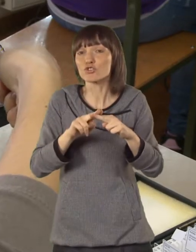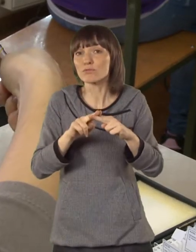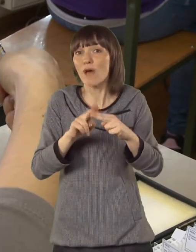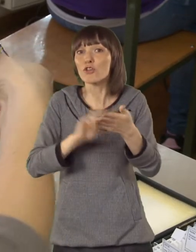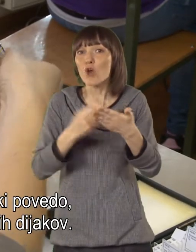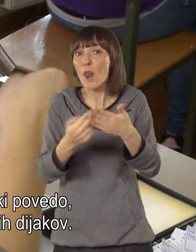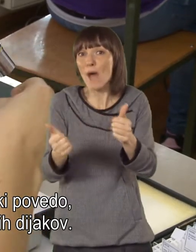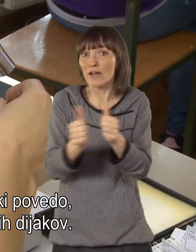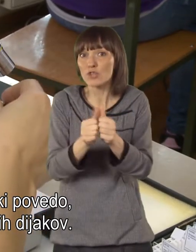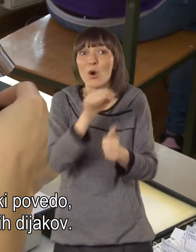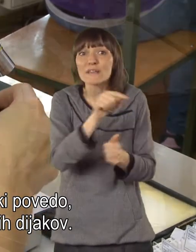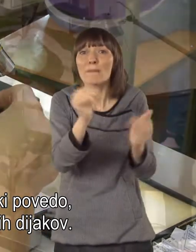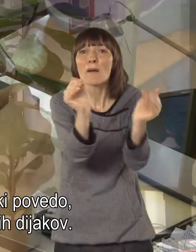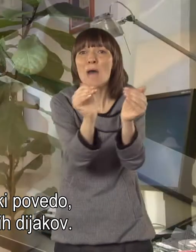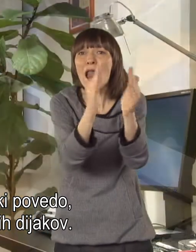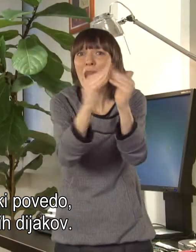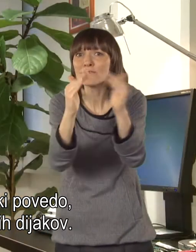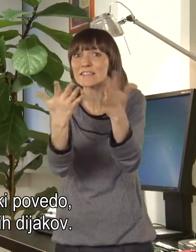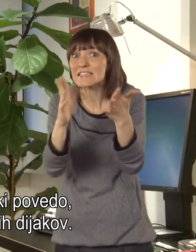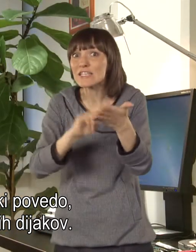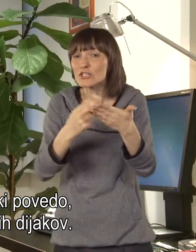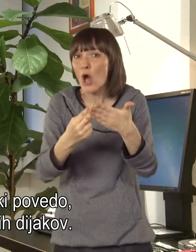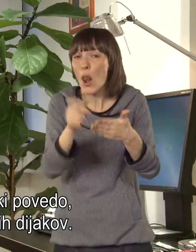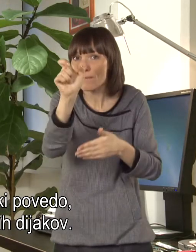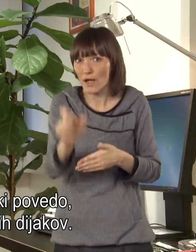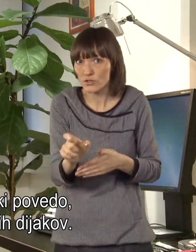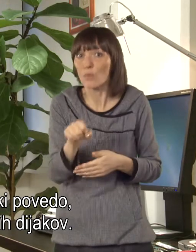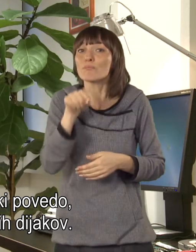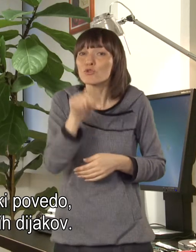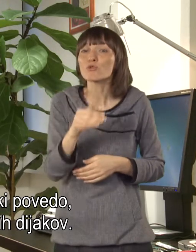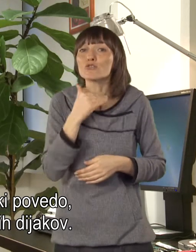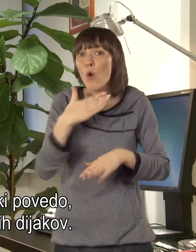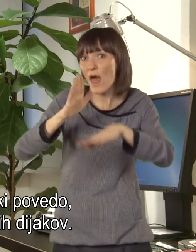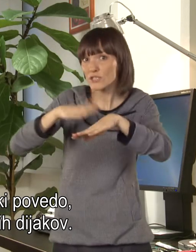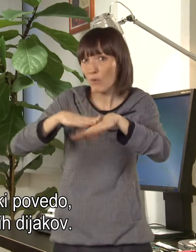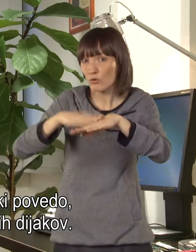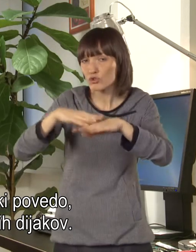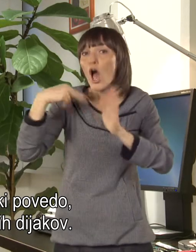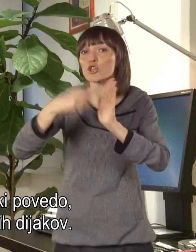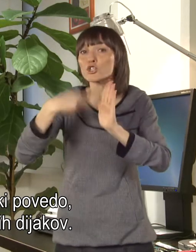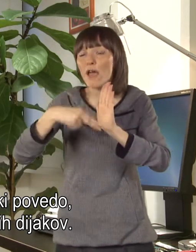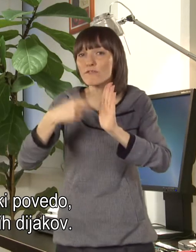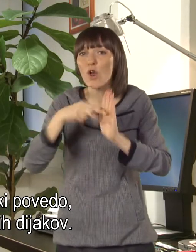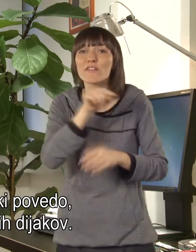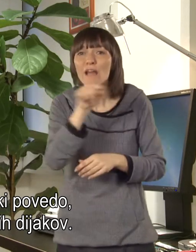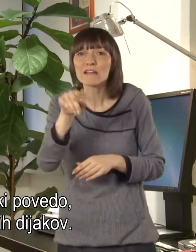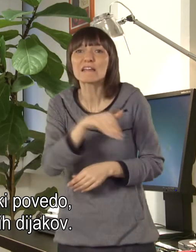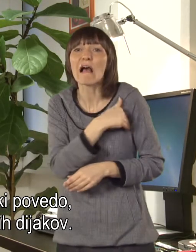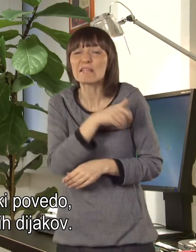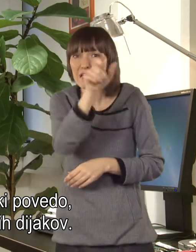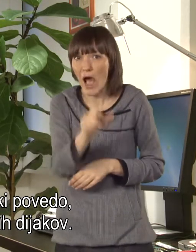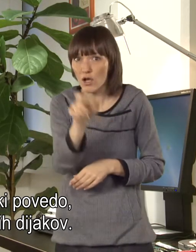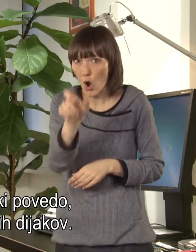Tukaj so seveda šole tiste, ki povedo, sporočijo število